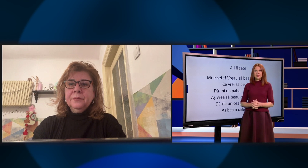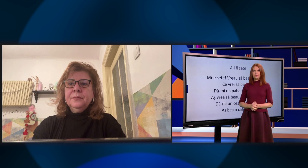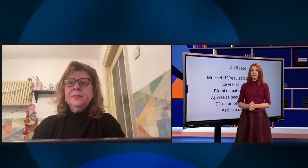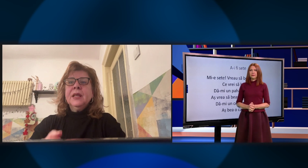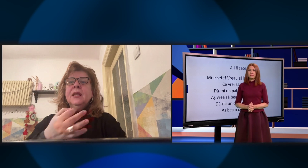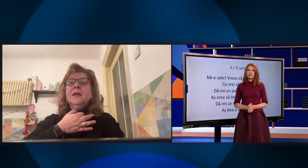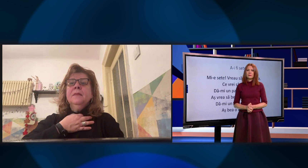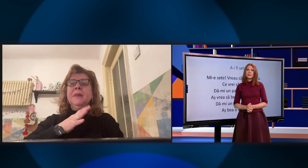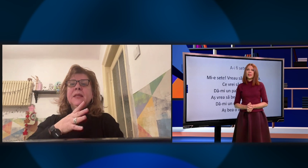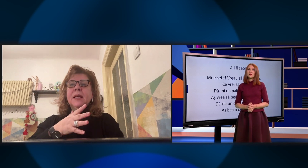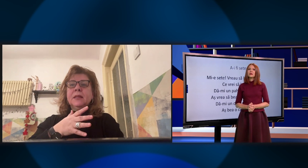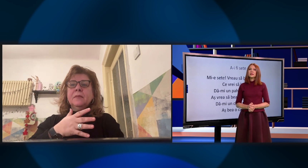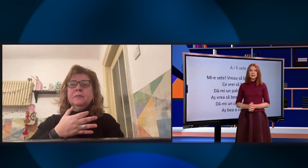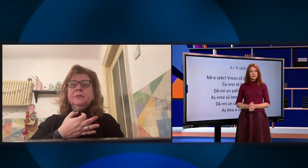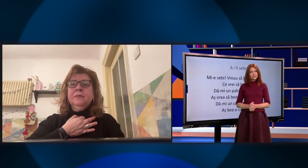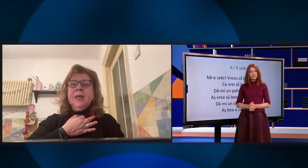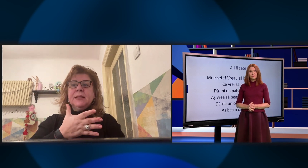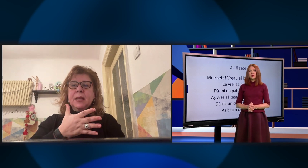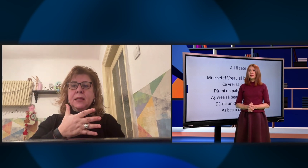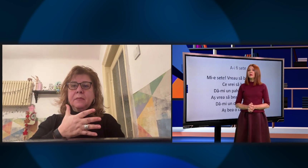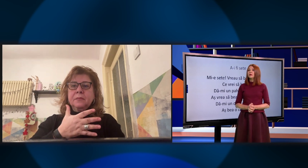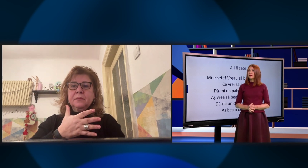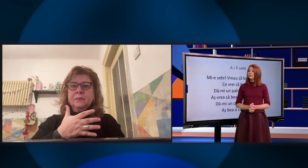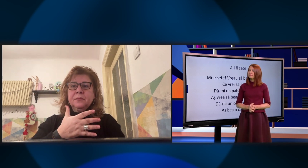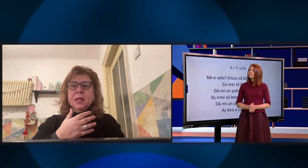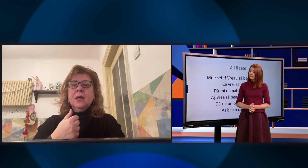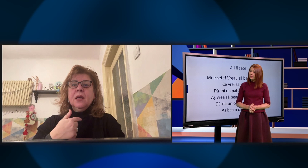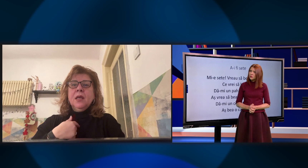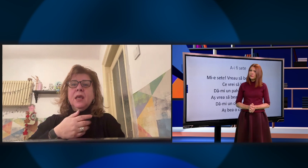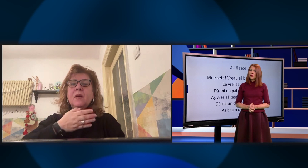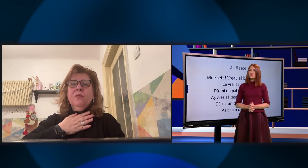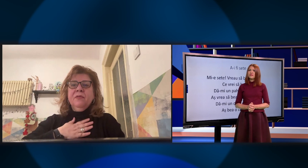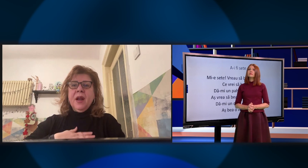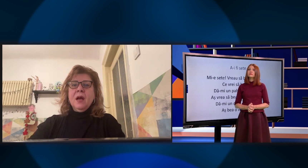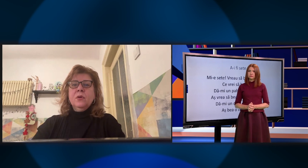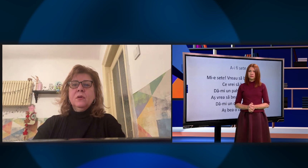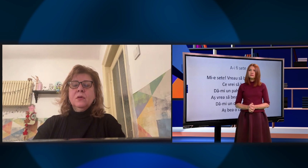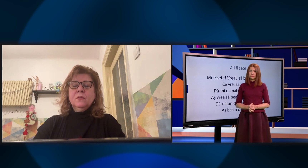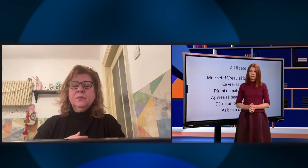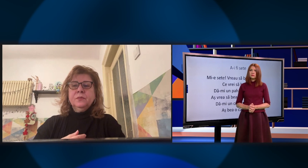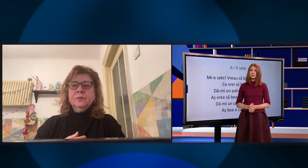Miesete. Miesete. Miesete. Vreau să bea ceva.